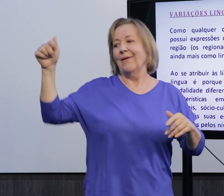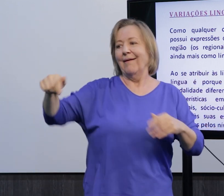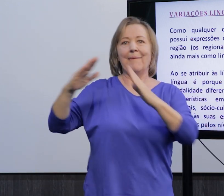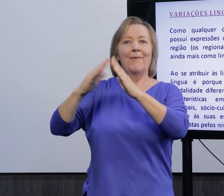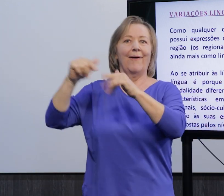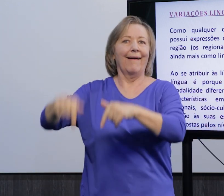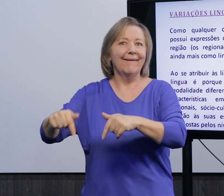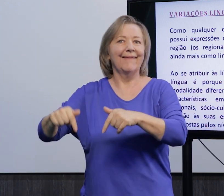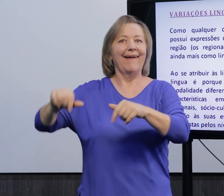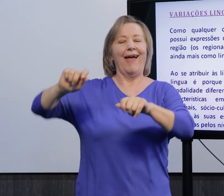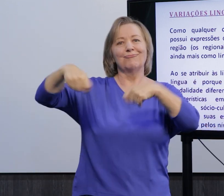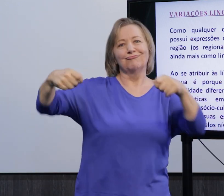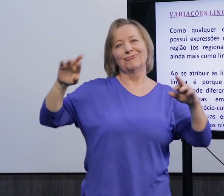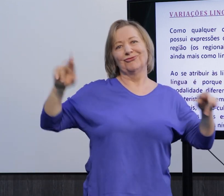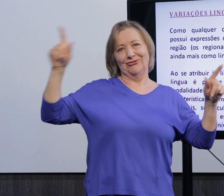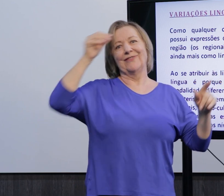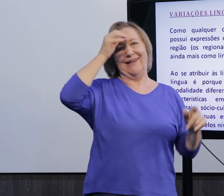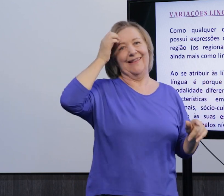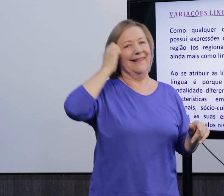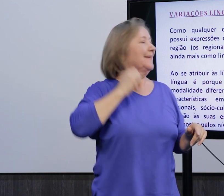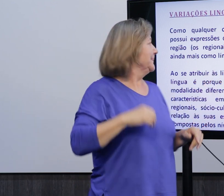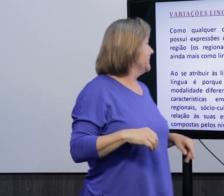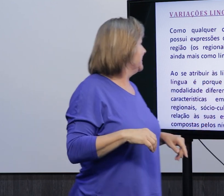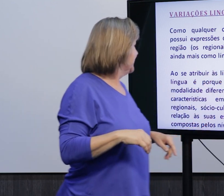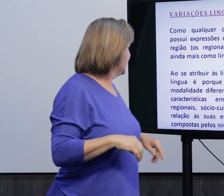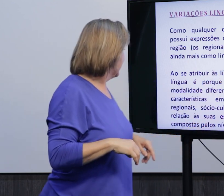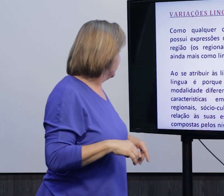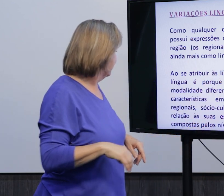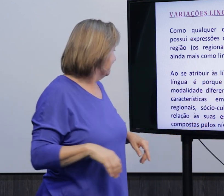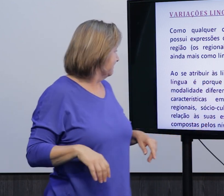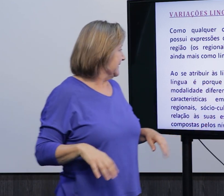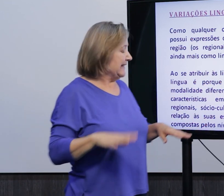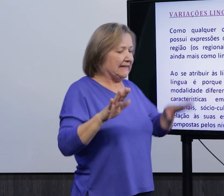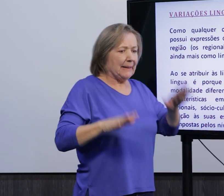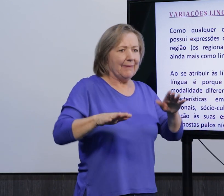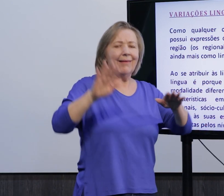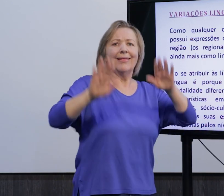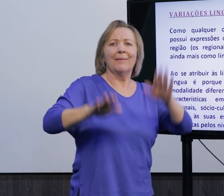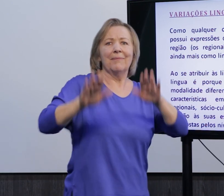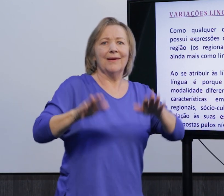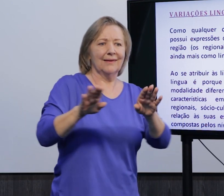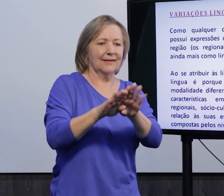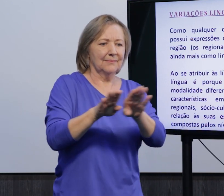países, né, de outros estados, né, mudam, né, pra outra cidade e acabam levando consigo seus regionalismos.